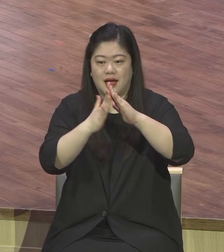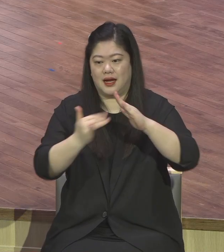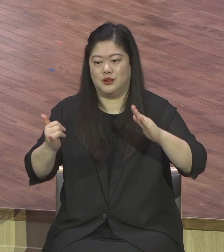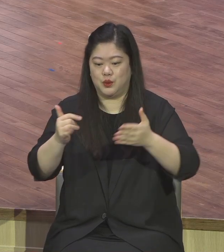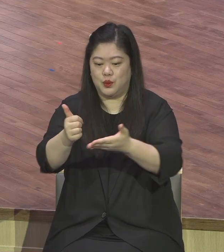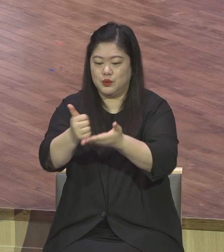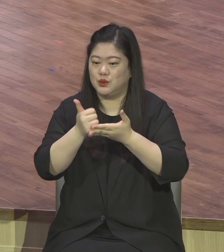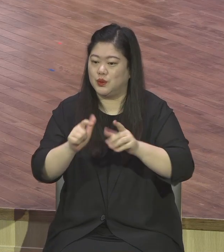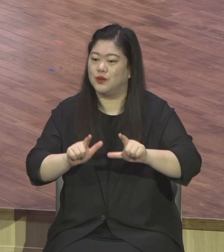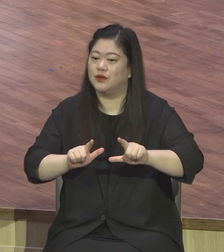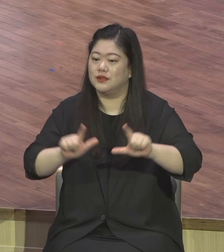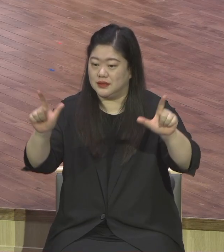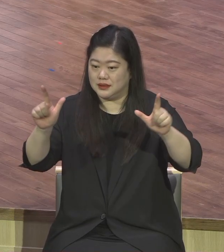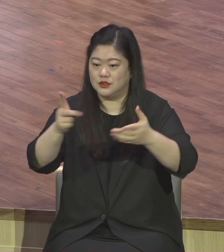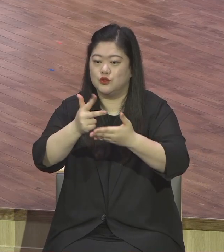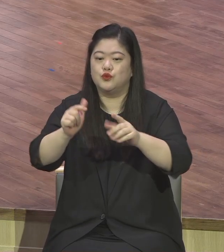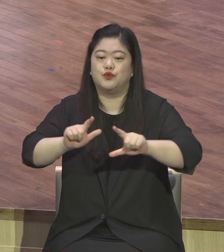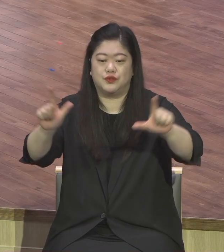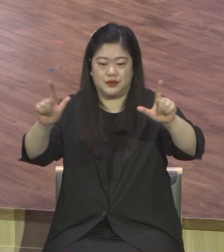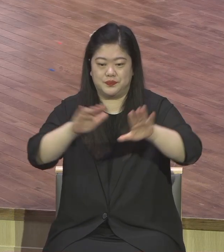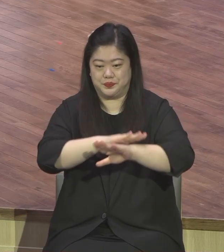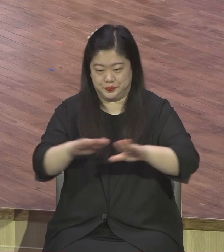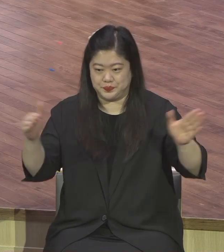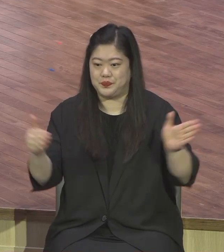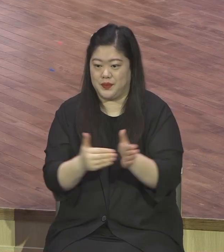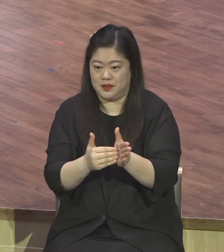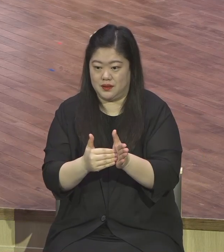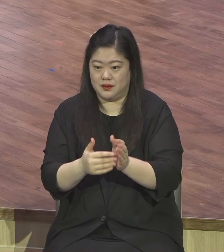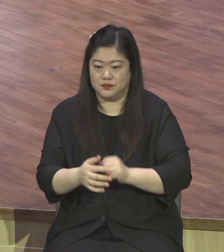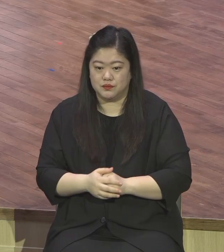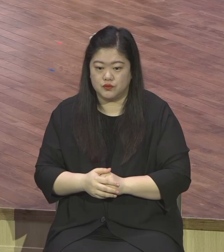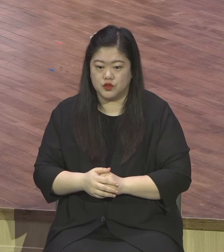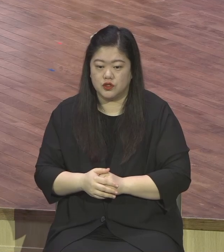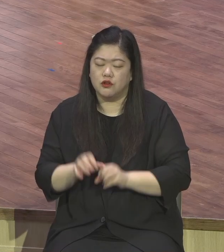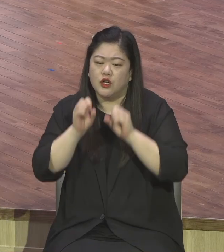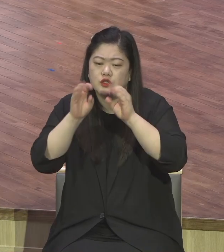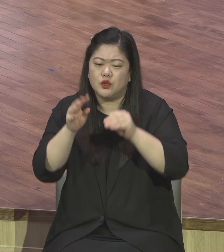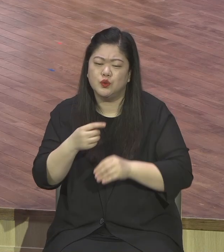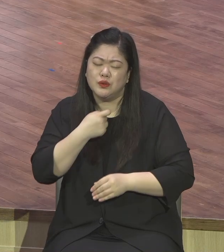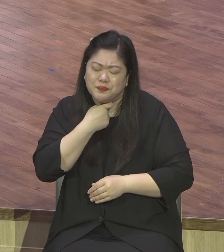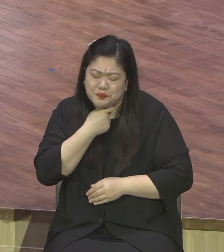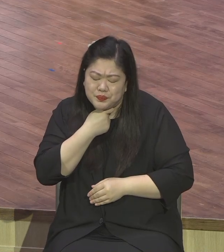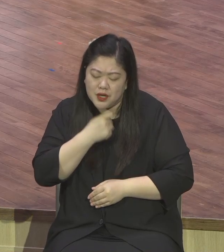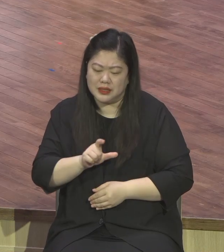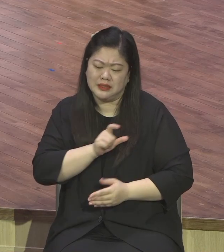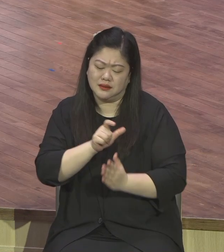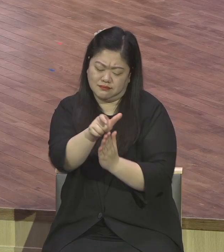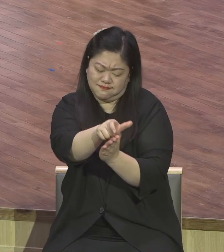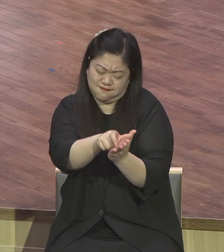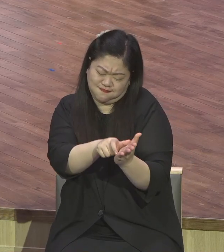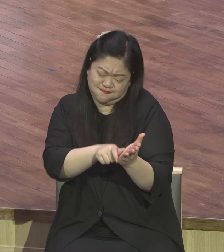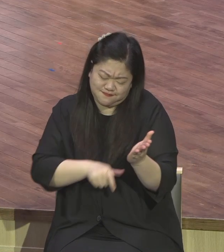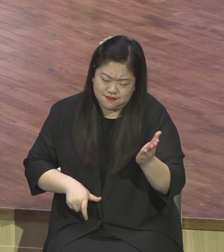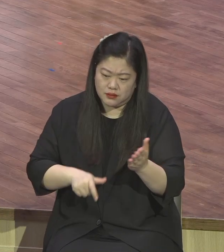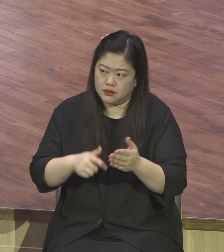가졌습니다. 우리가 8742명 전도 대상자를 가슴에 품고